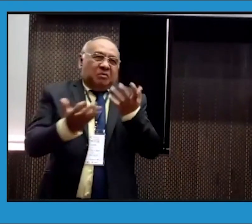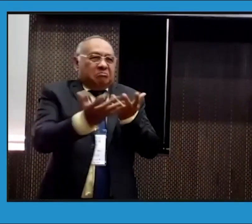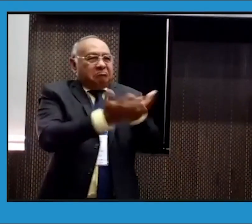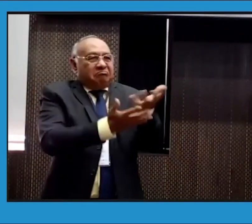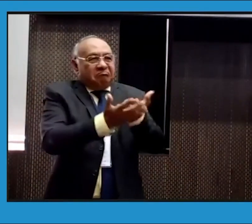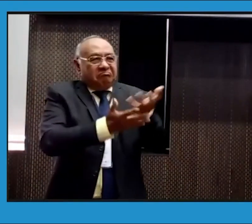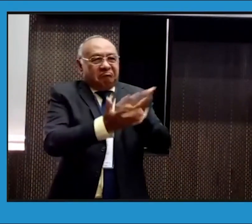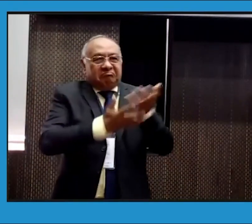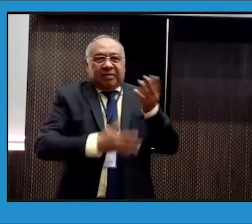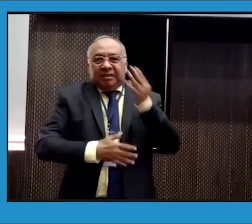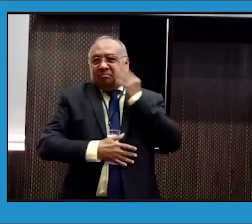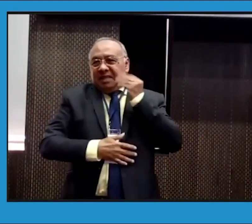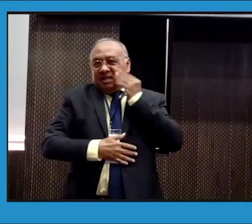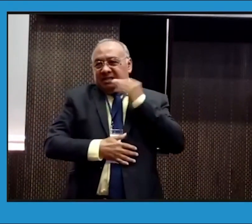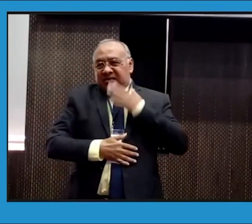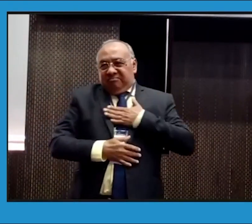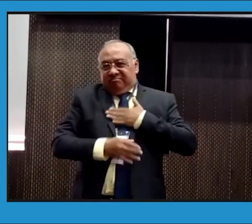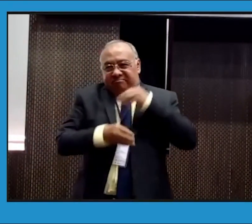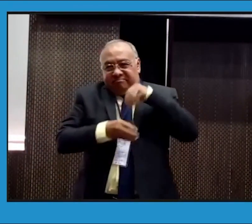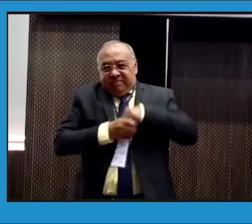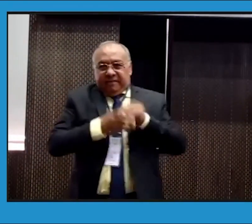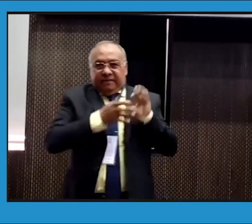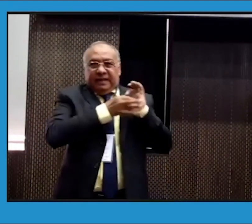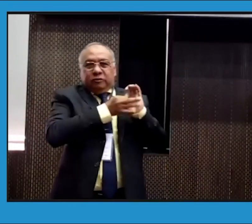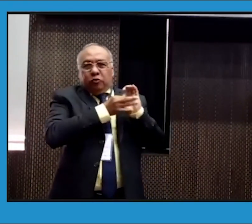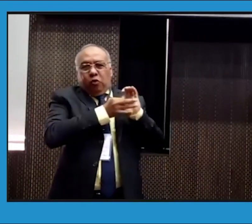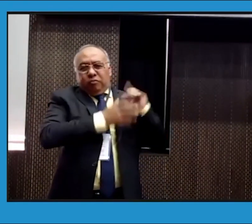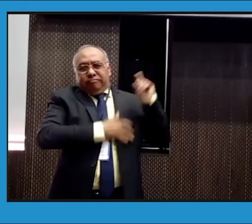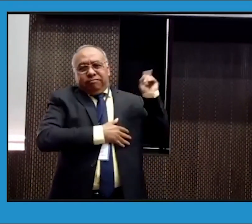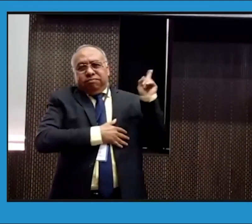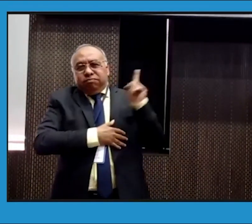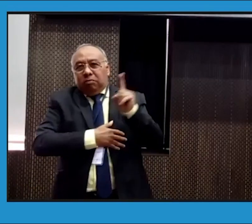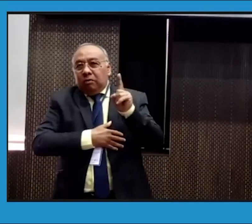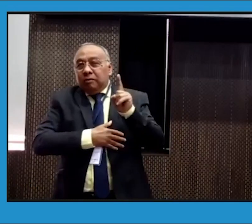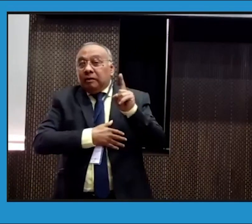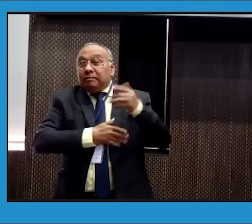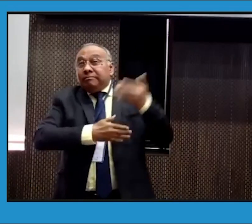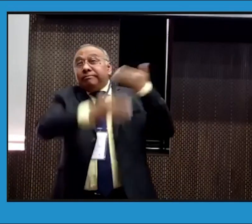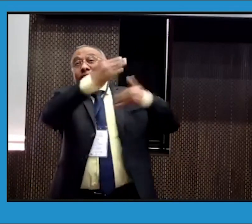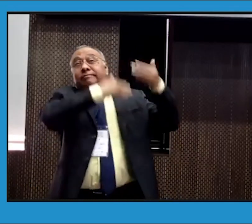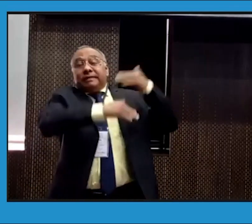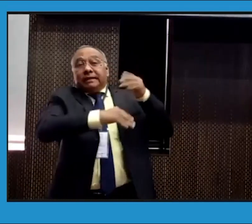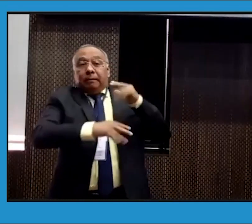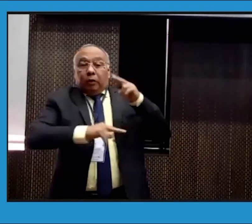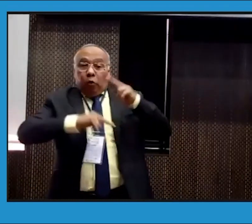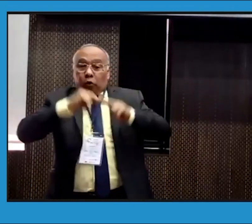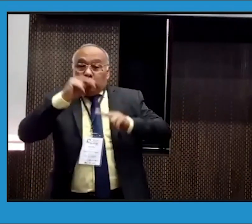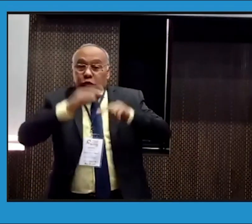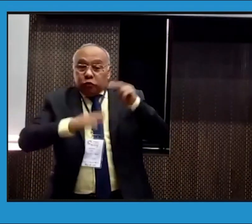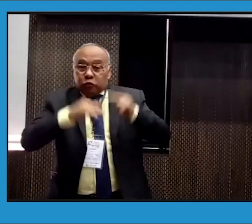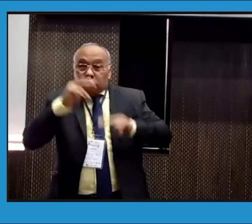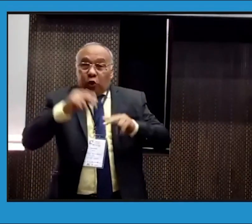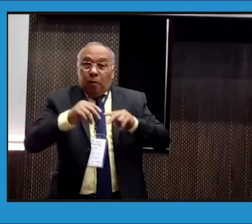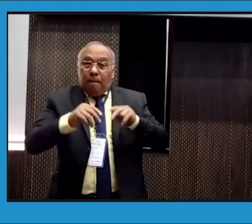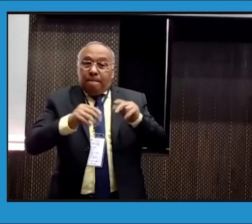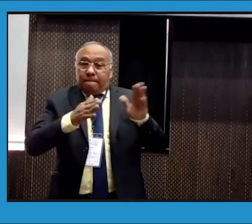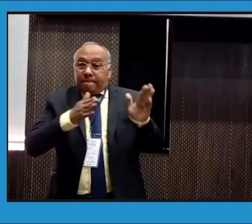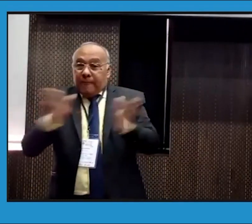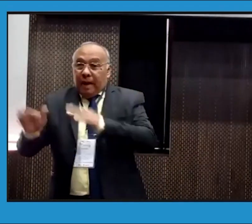yo quisiera dar una recomendación en cuanto a mi experiencia dentro de la Federación Nacional de Sordas de varios años, en cuanto a la construcción